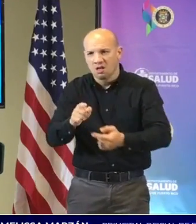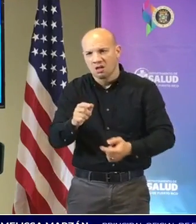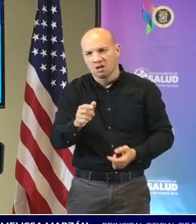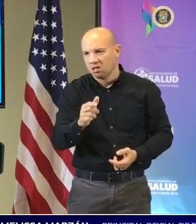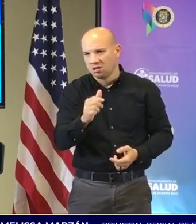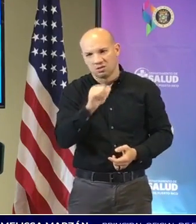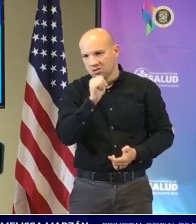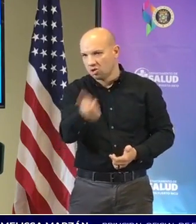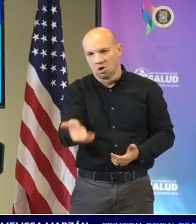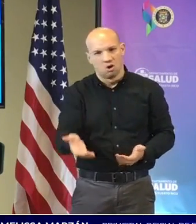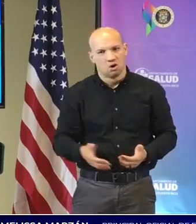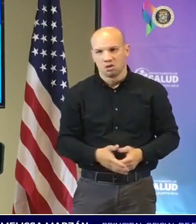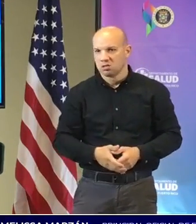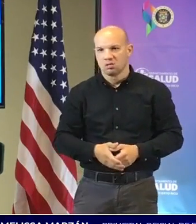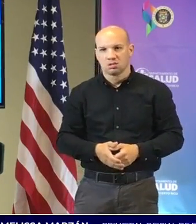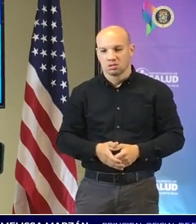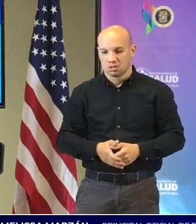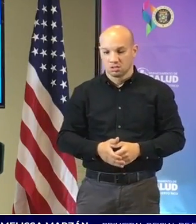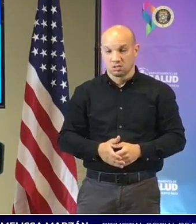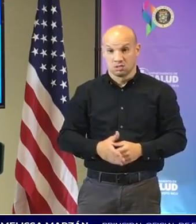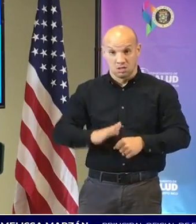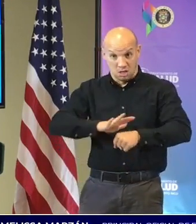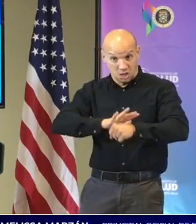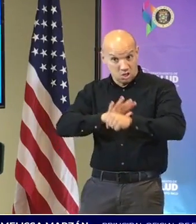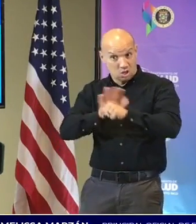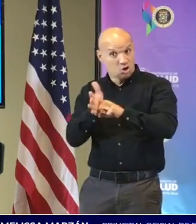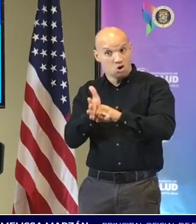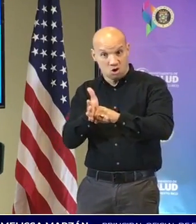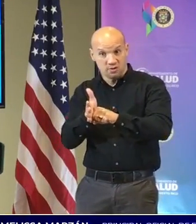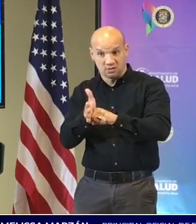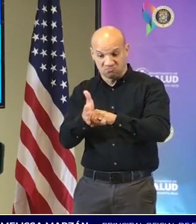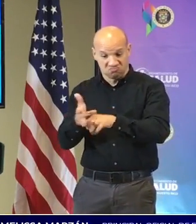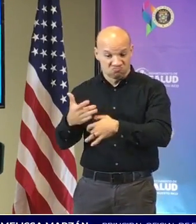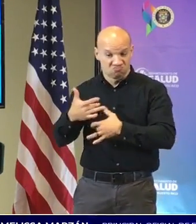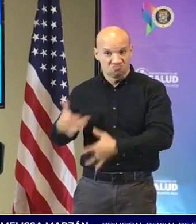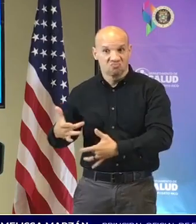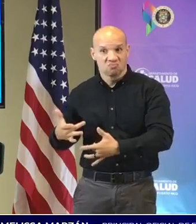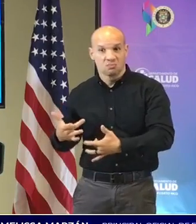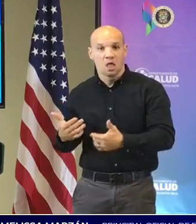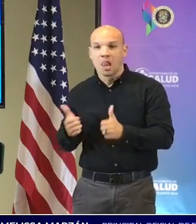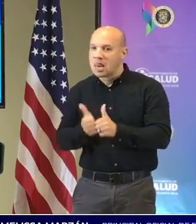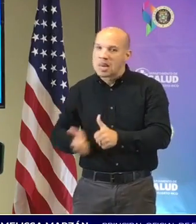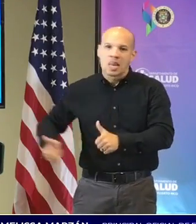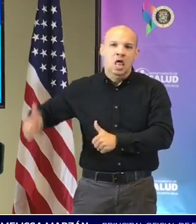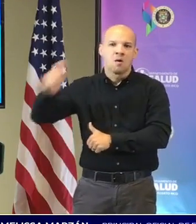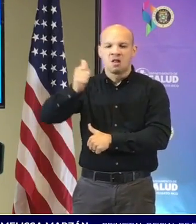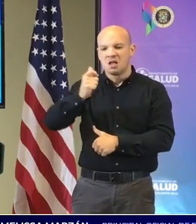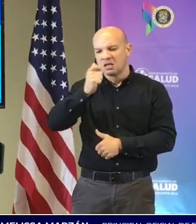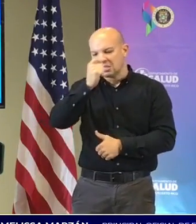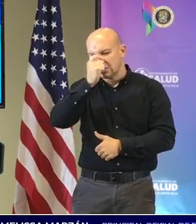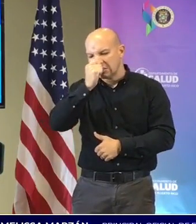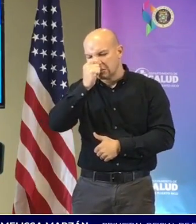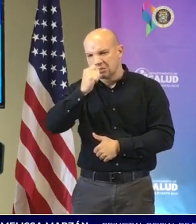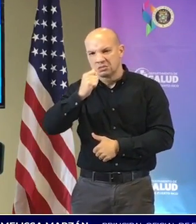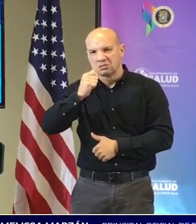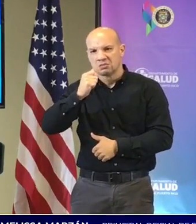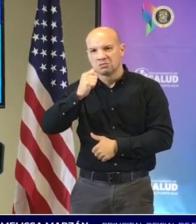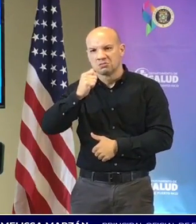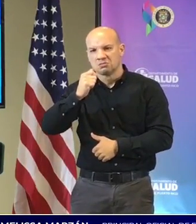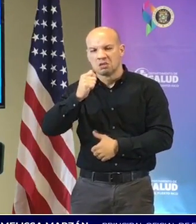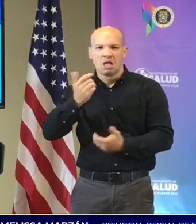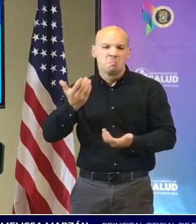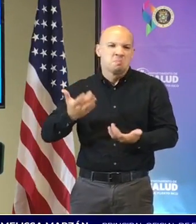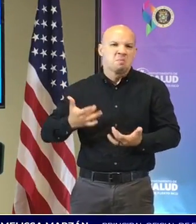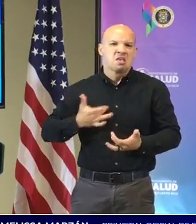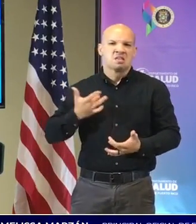que COVID-19 la mayor parte de los casos presentan síntomas leves muchas personas dicen ay tengo una monga pero les